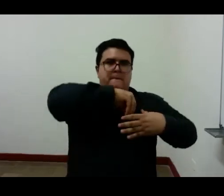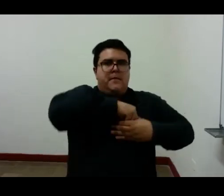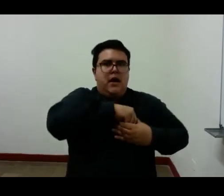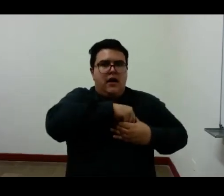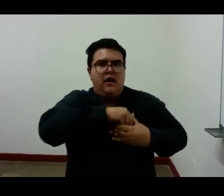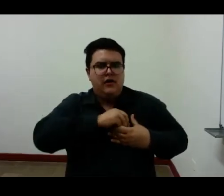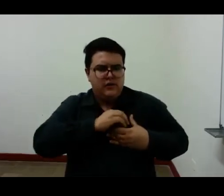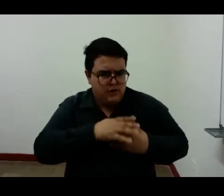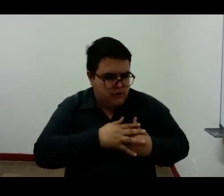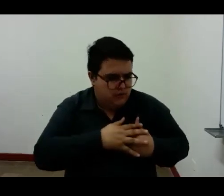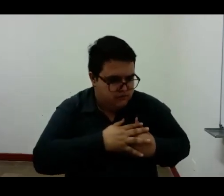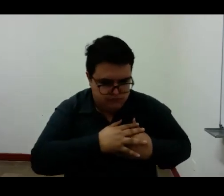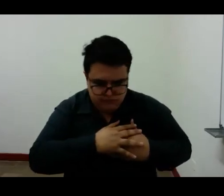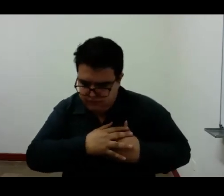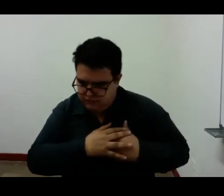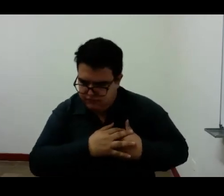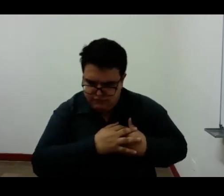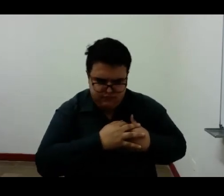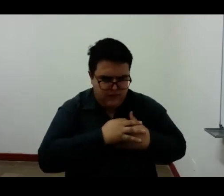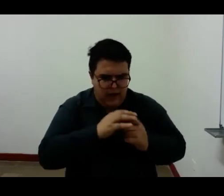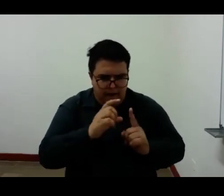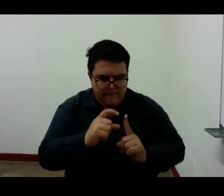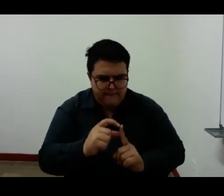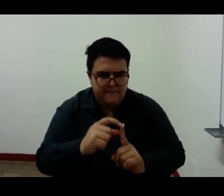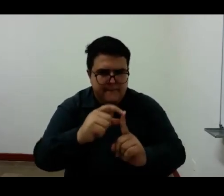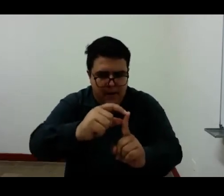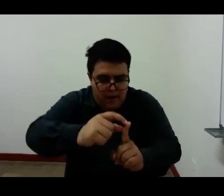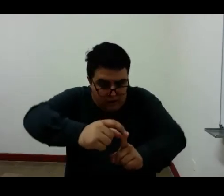basta con arrimar las palabras a la idea